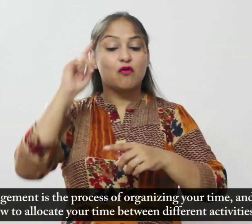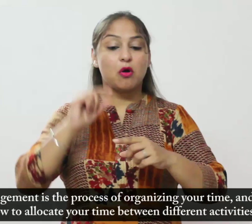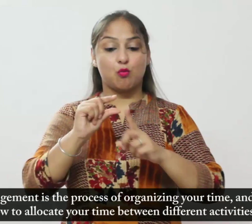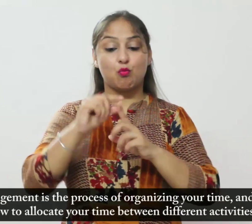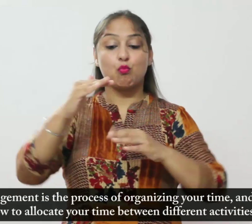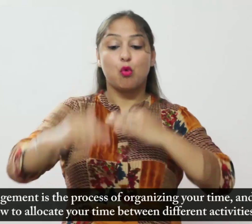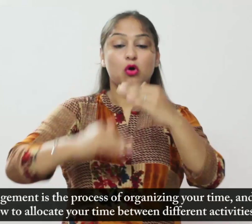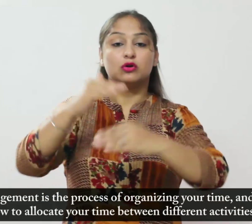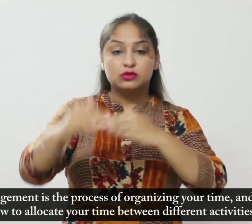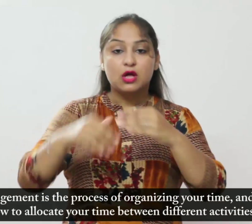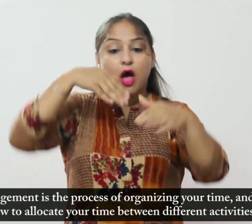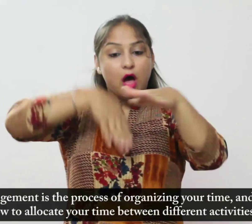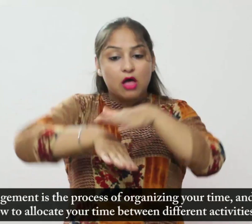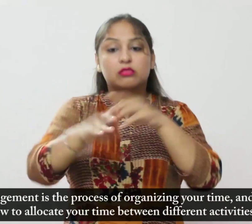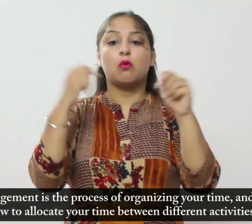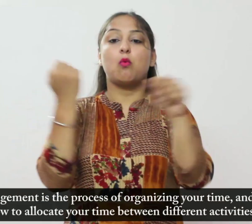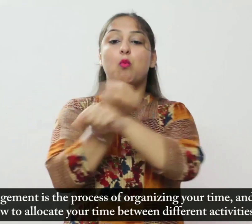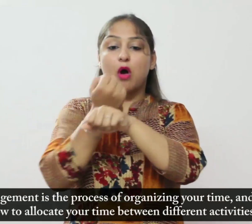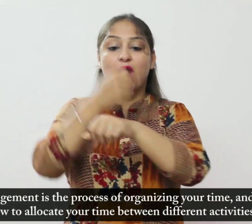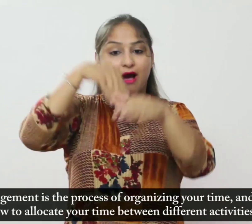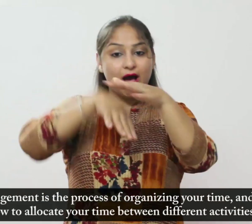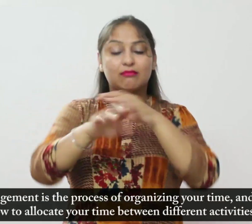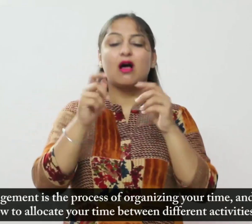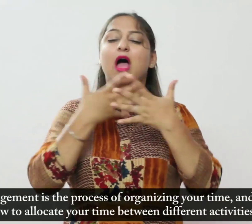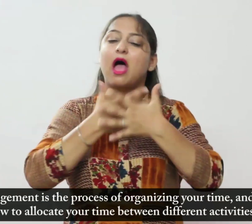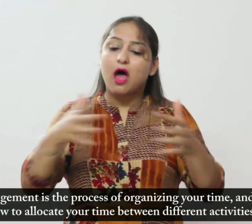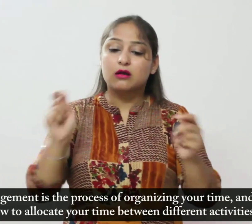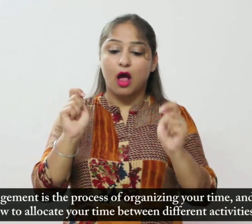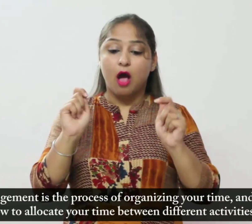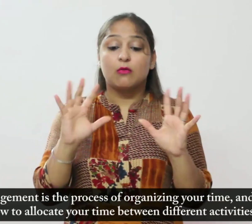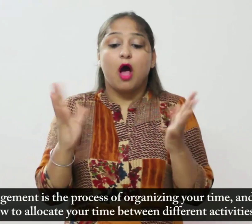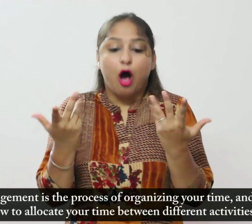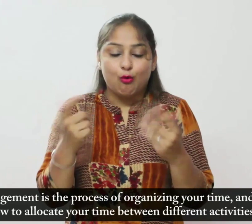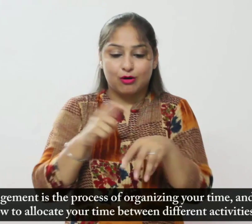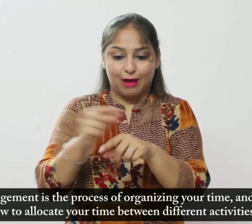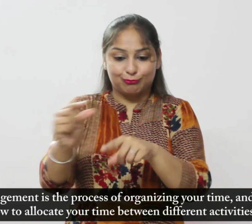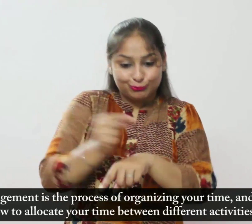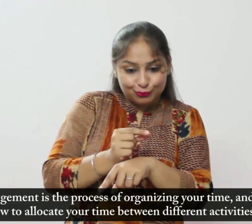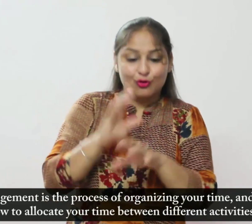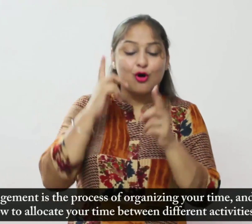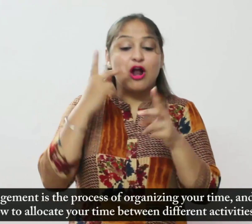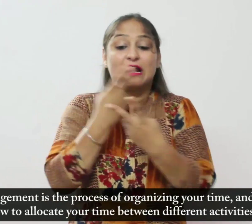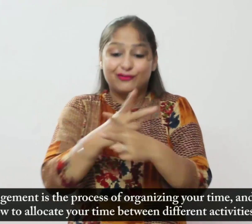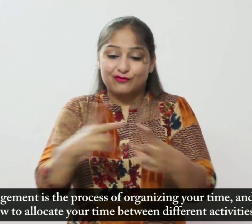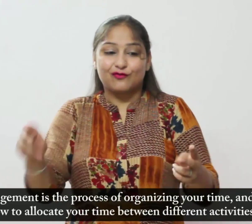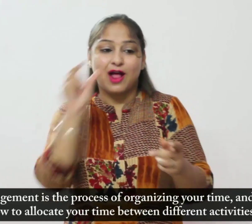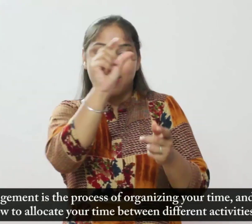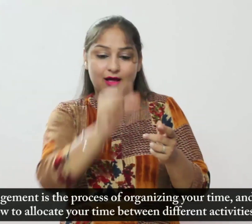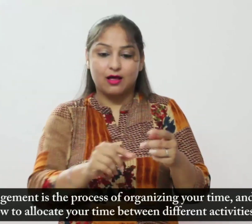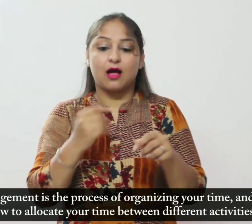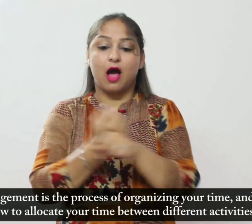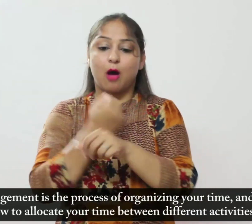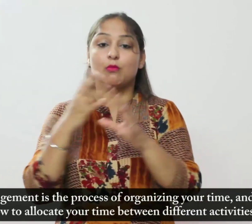विभिन गती विधियों के बीज अपना समय आवंतिक करने के लिए निर्ने लेने की प्रक्रिया है